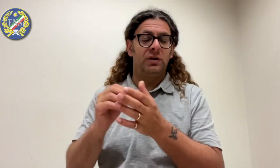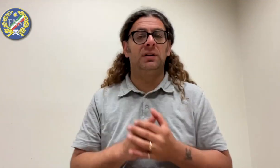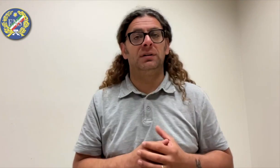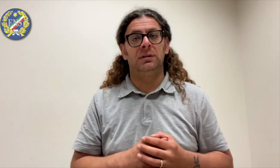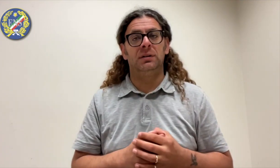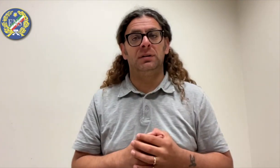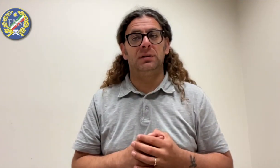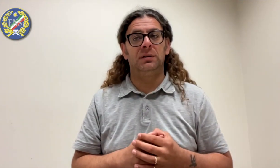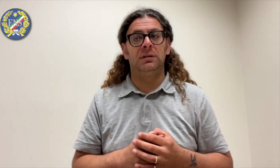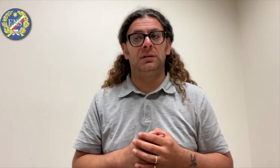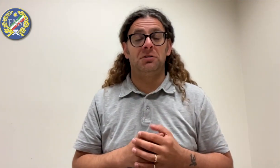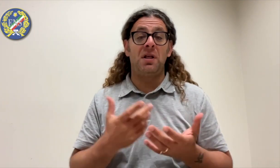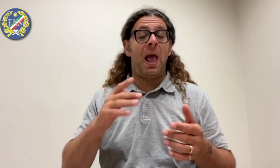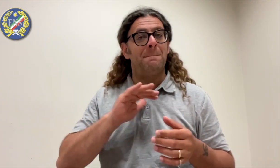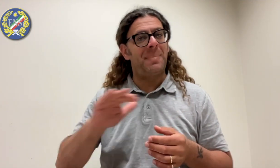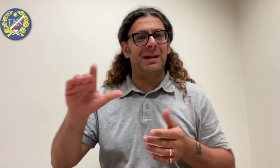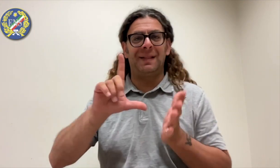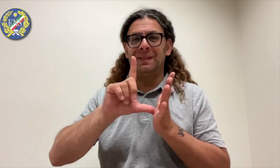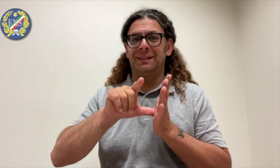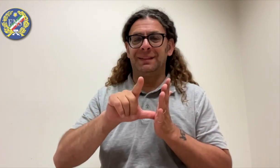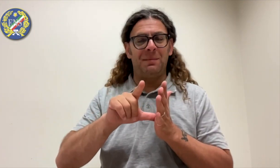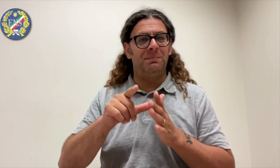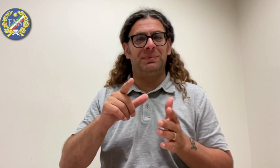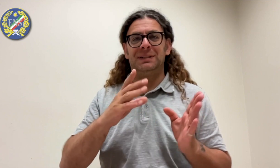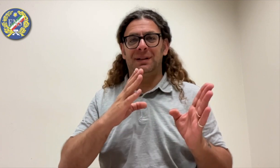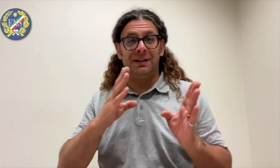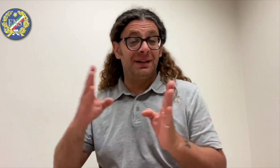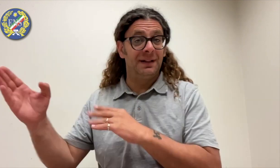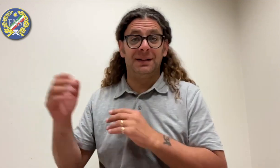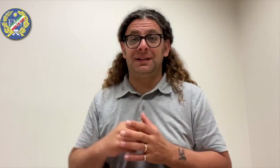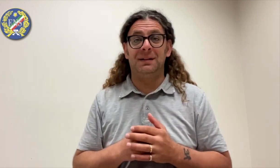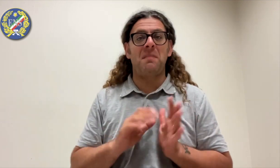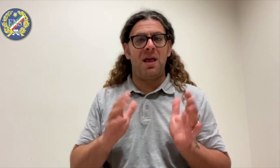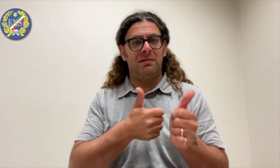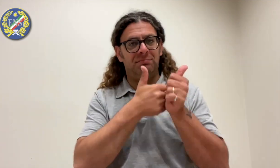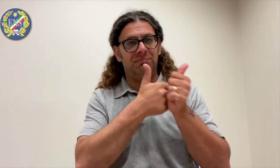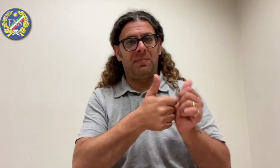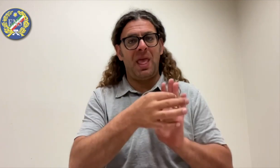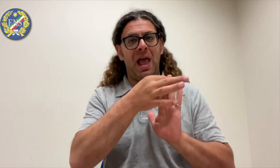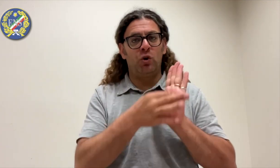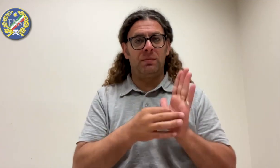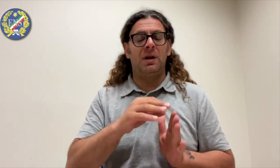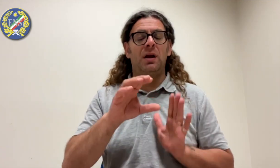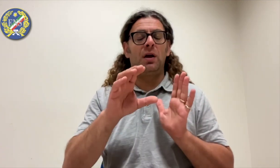Il bilancio consuntivo ENS 2022 è stato condiviso e approvato all'unanimità.